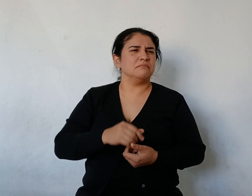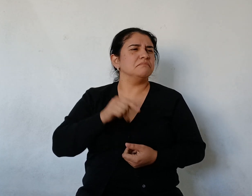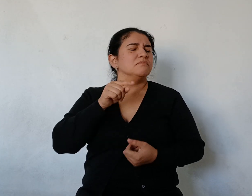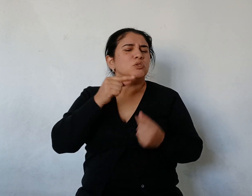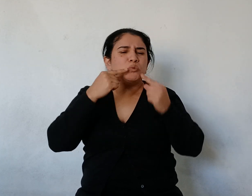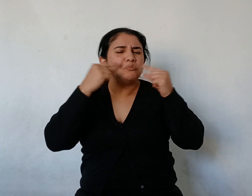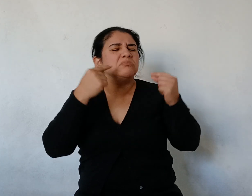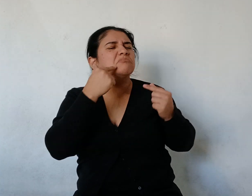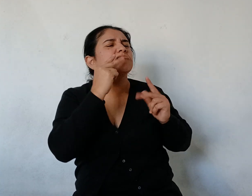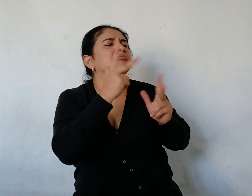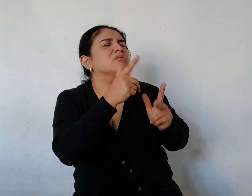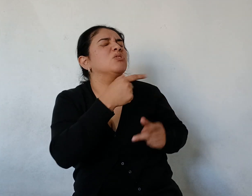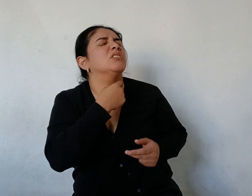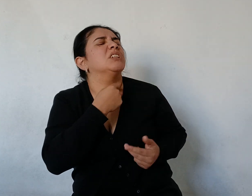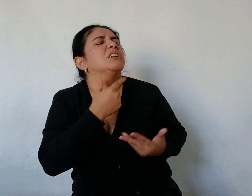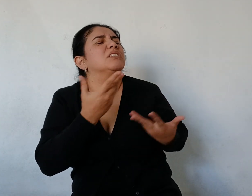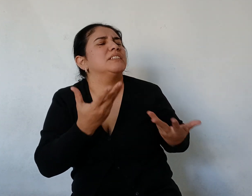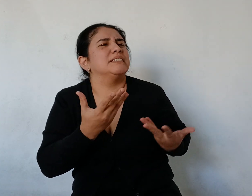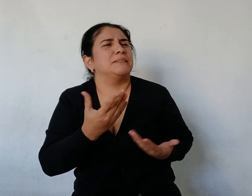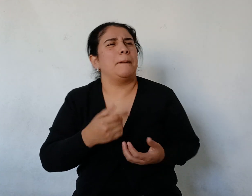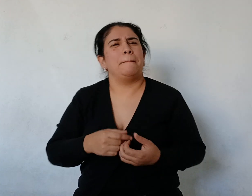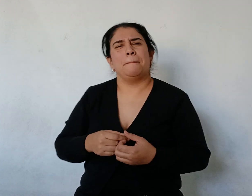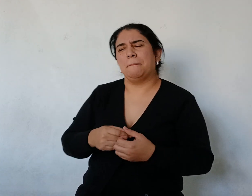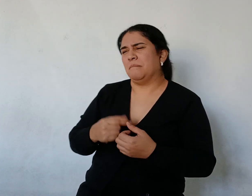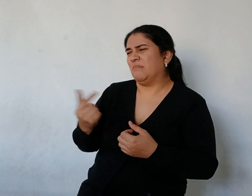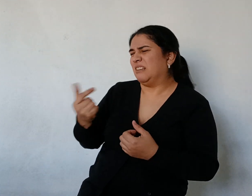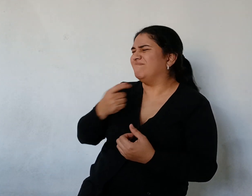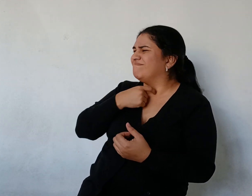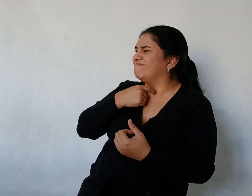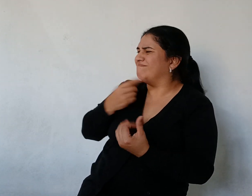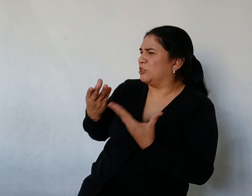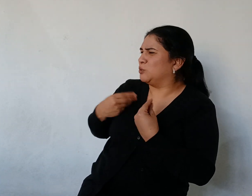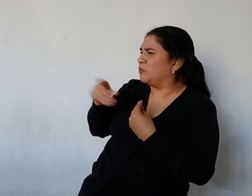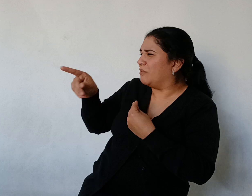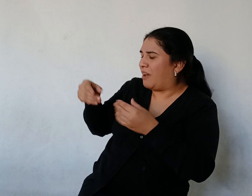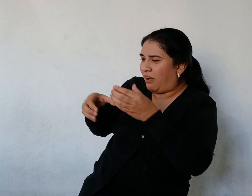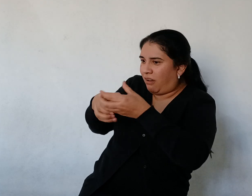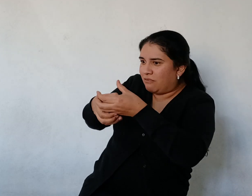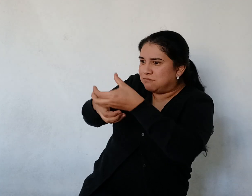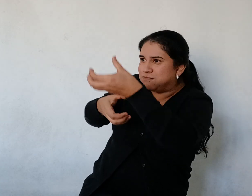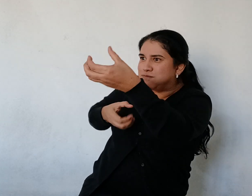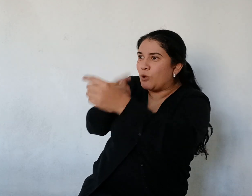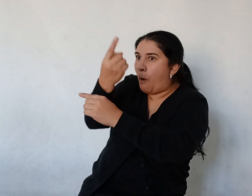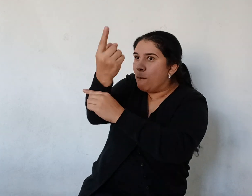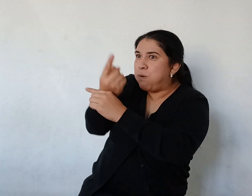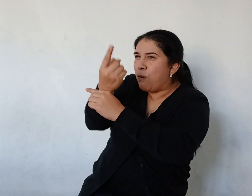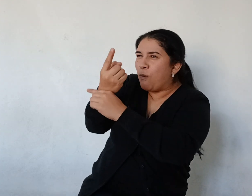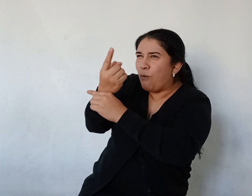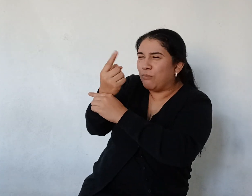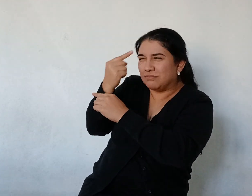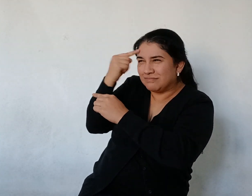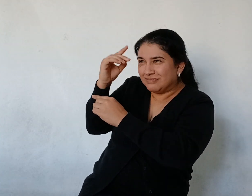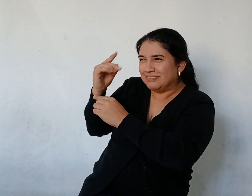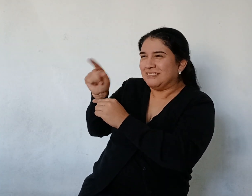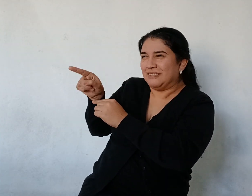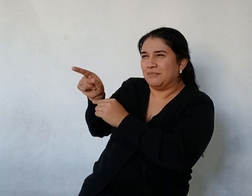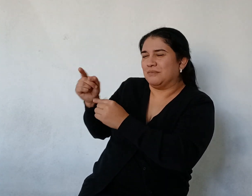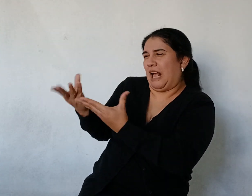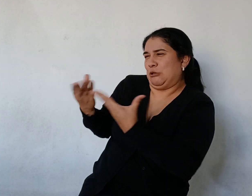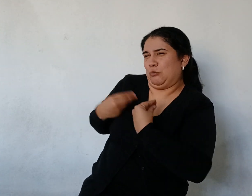Venimos a pedirte el torpedo Hay un buque de guerra que pasa por nuestro río Y espanta